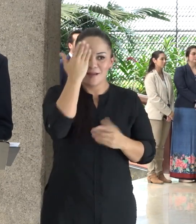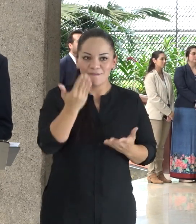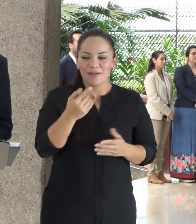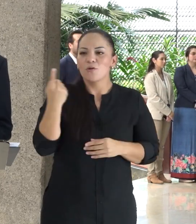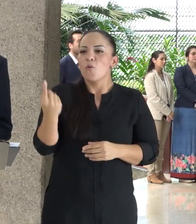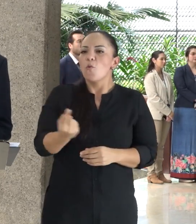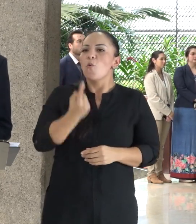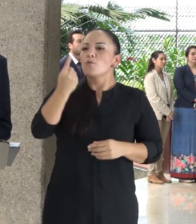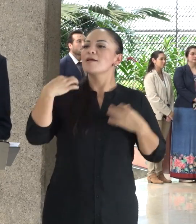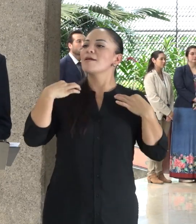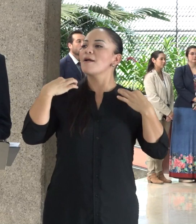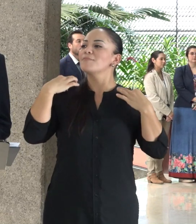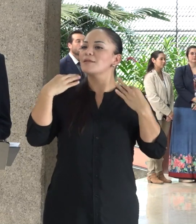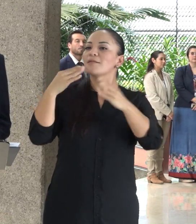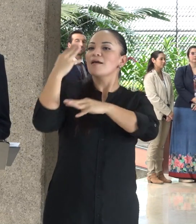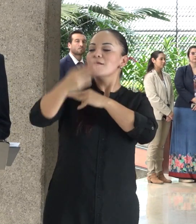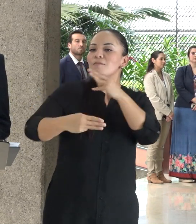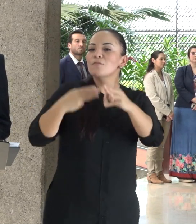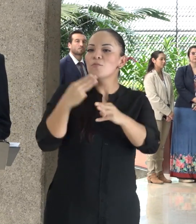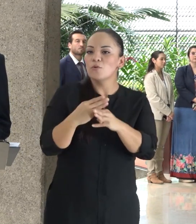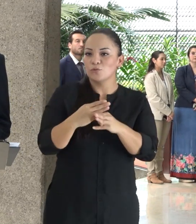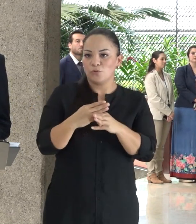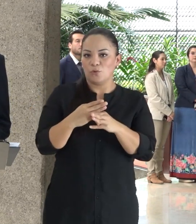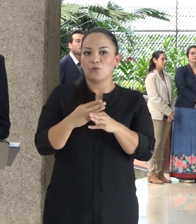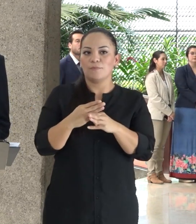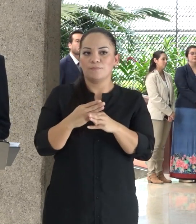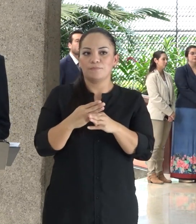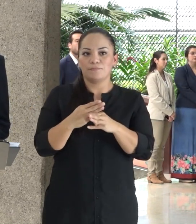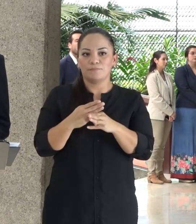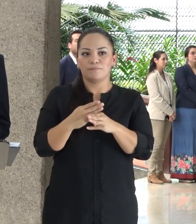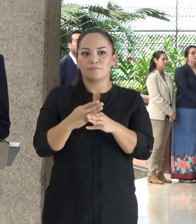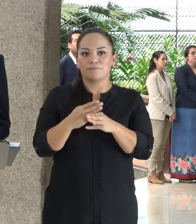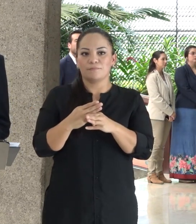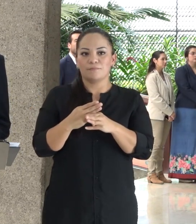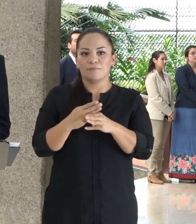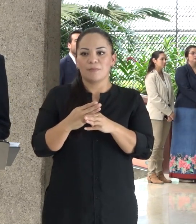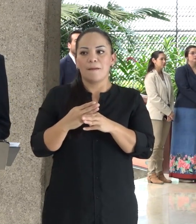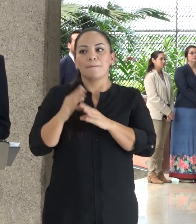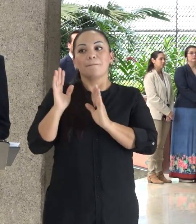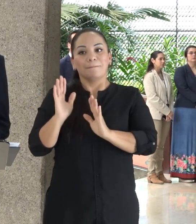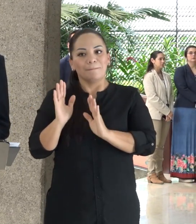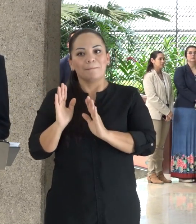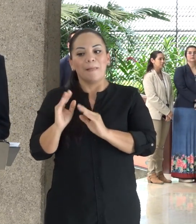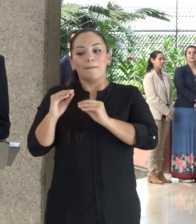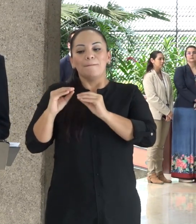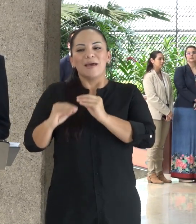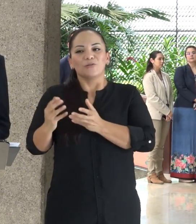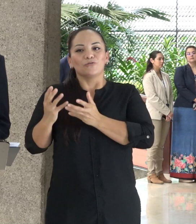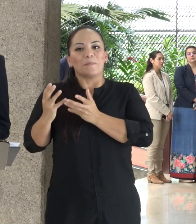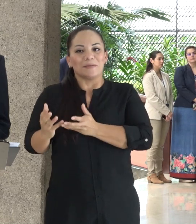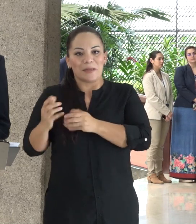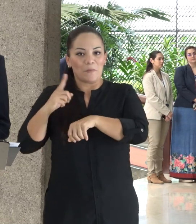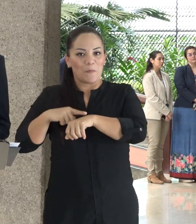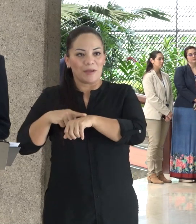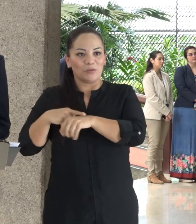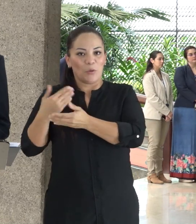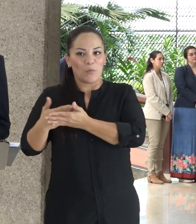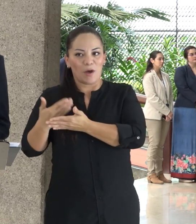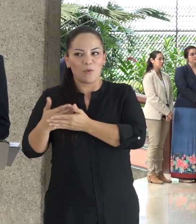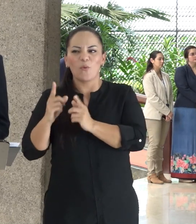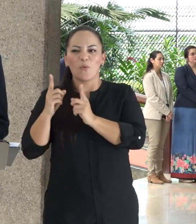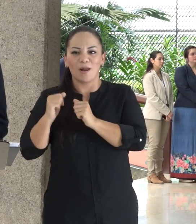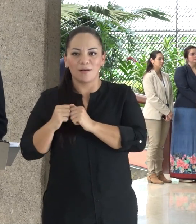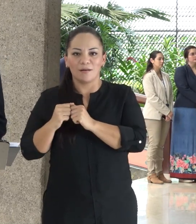única camiseta en el mundo que pesa menos cuando están papá de sudor es la del